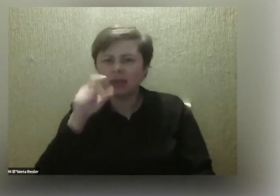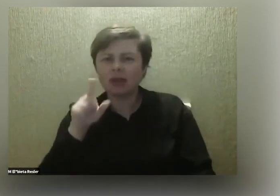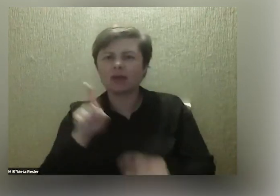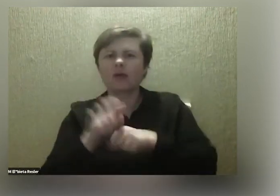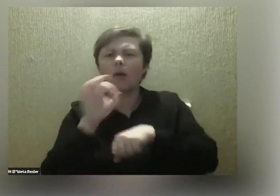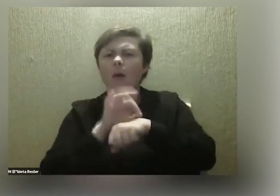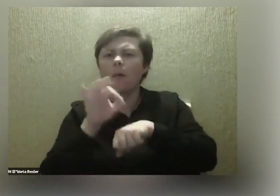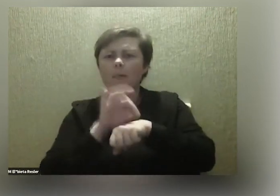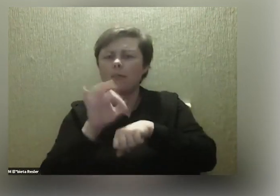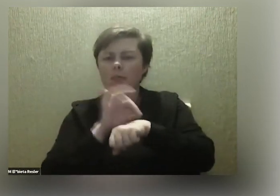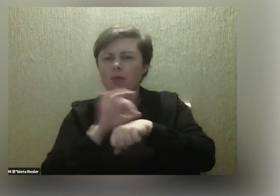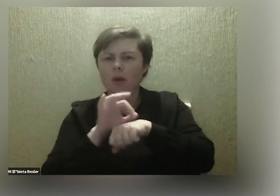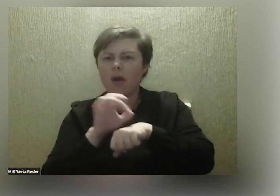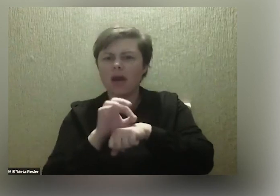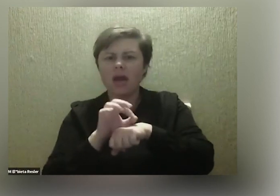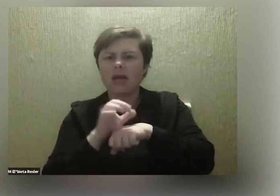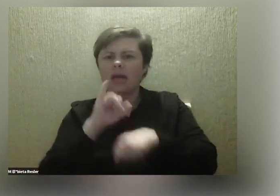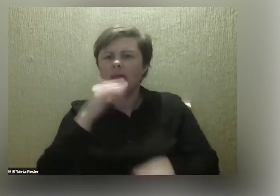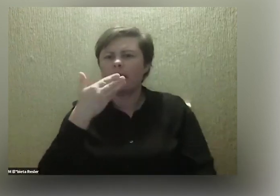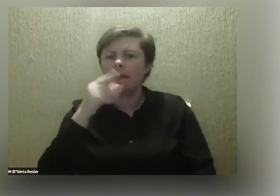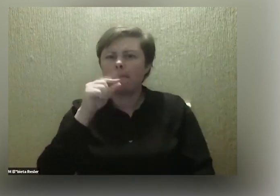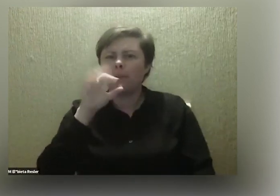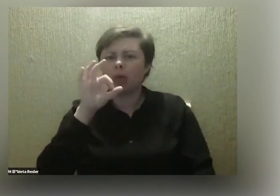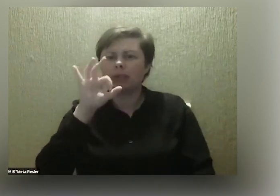bo to płyta, która już się ukazała, prawda?